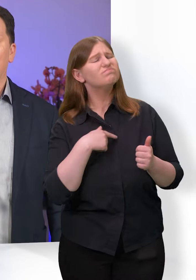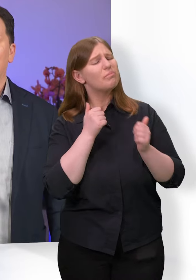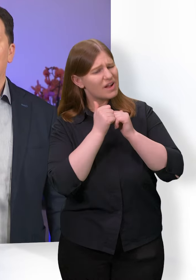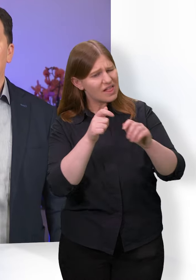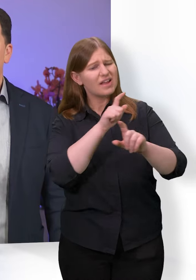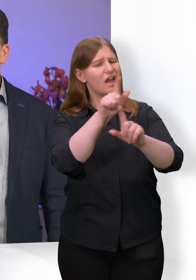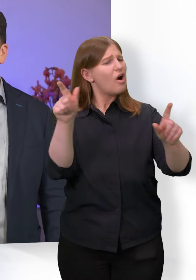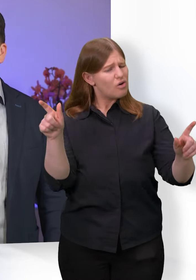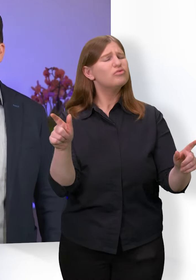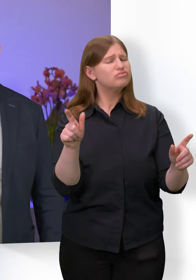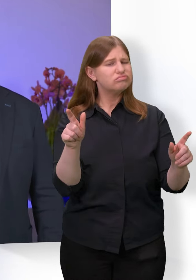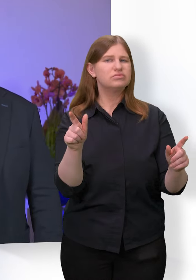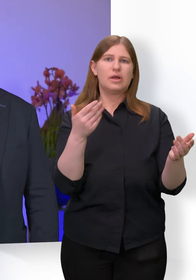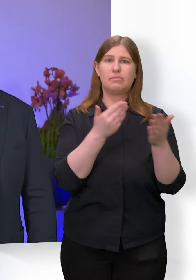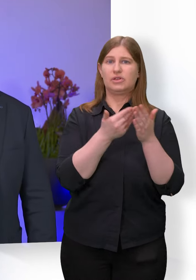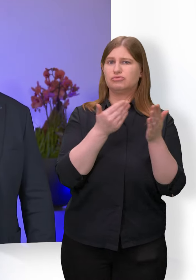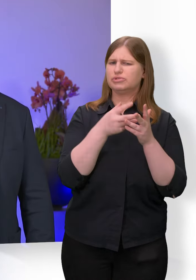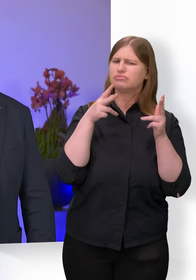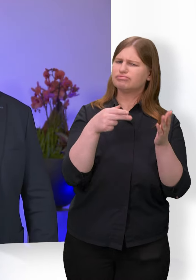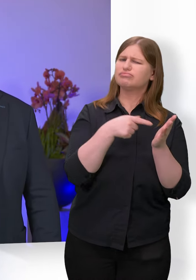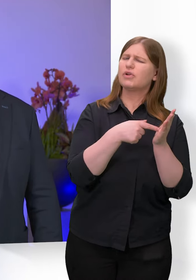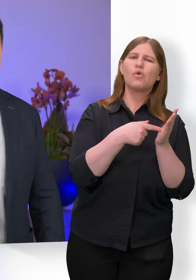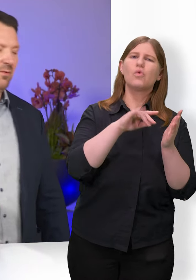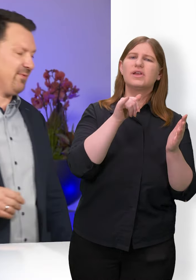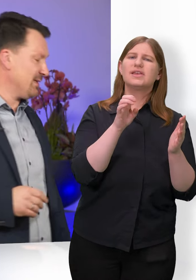Das lesen wir zum Beispiel in Jesaja 41.